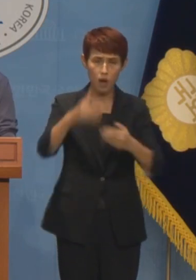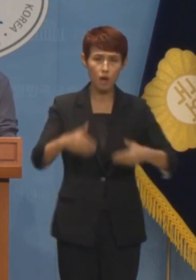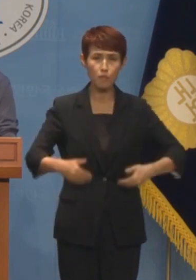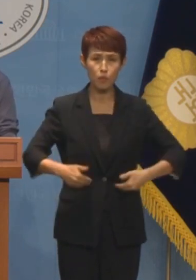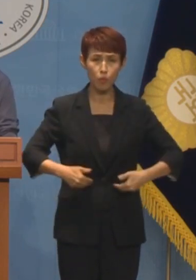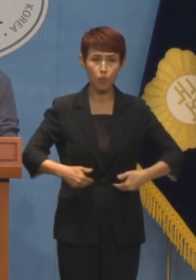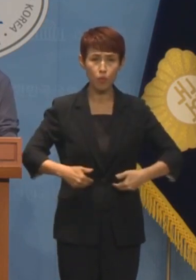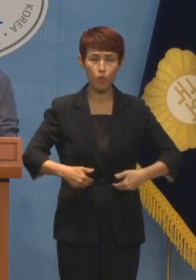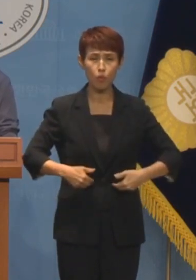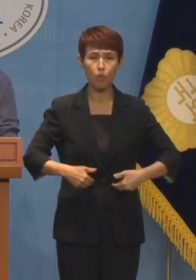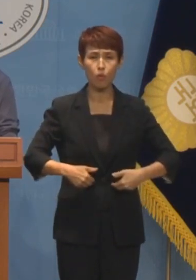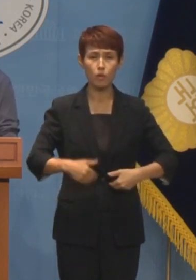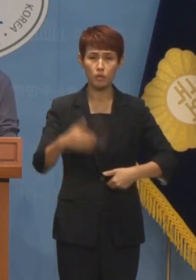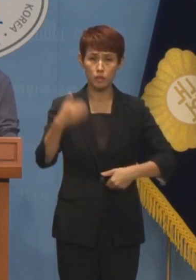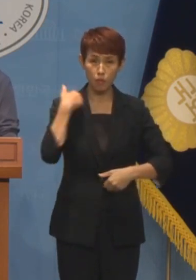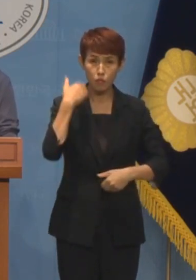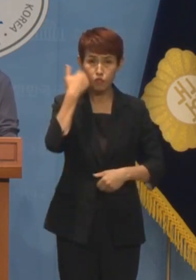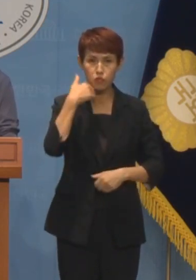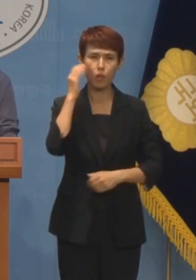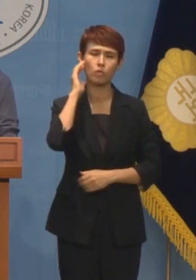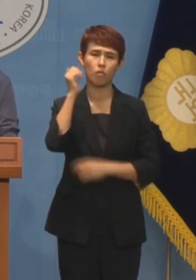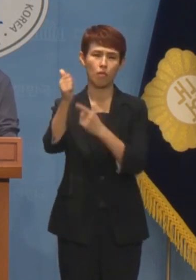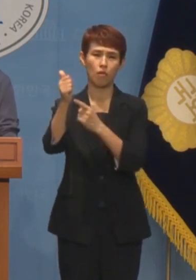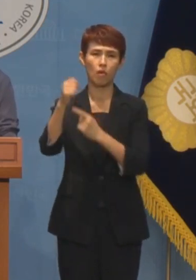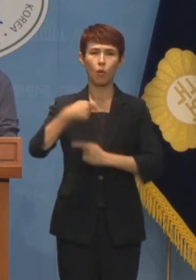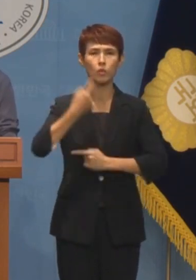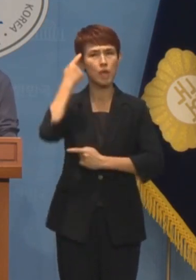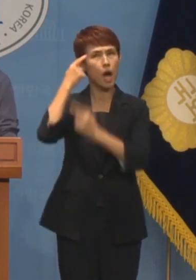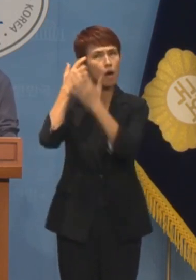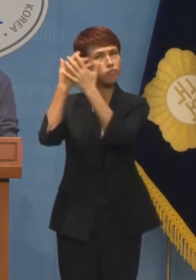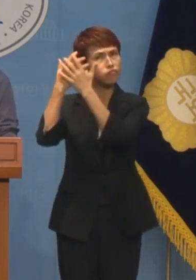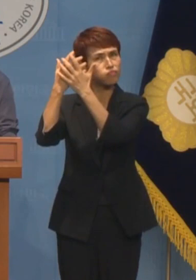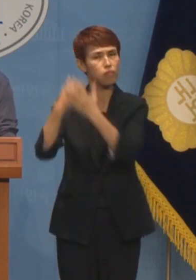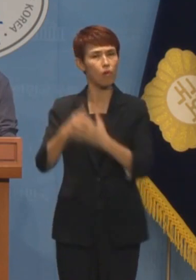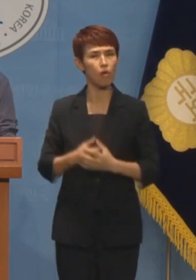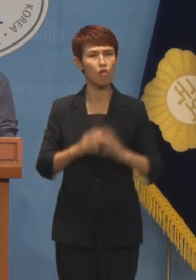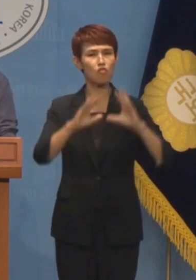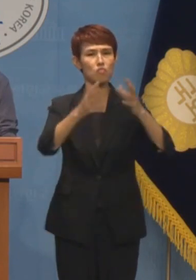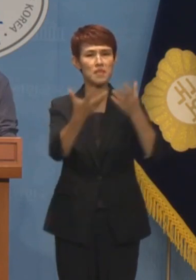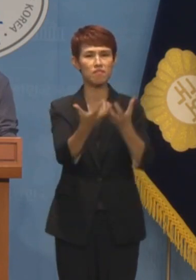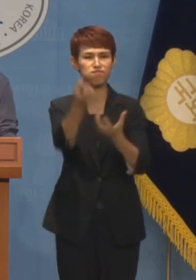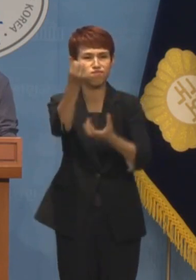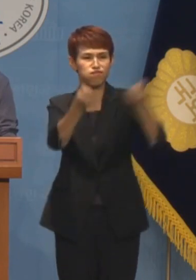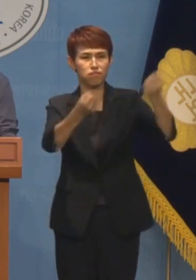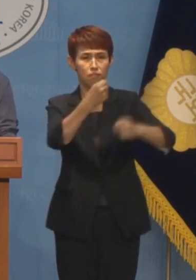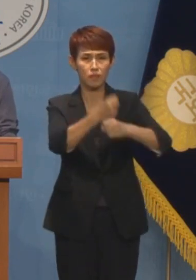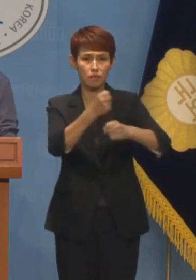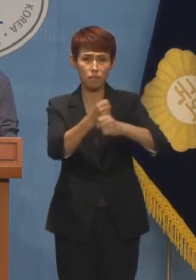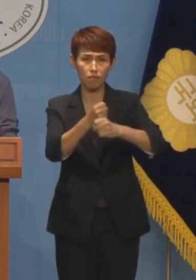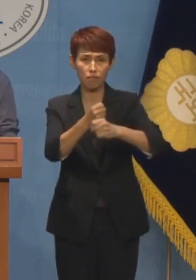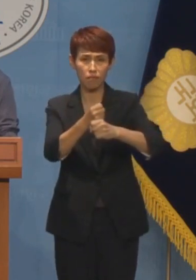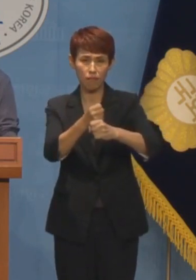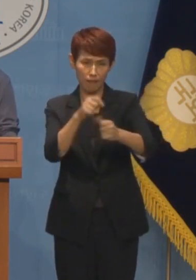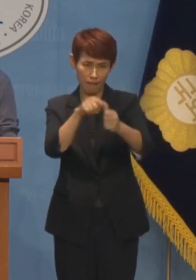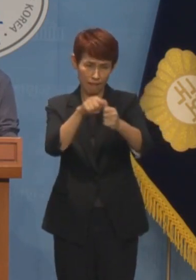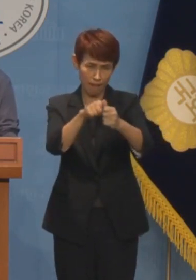대통령이 홀로 망상에 사로잡혀서 국민 분열의 돌격대를 자처하는 꼴입니다.